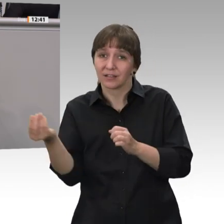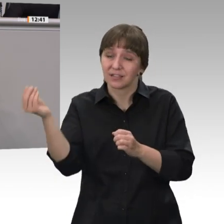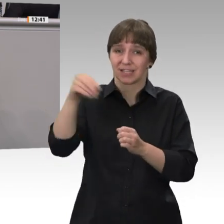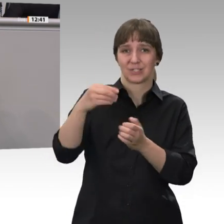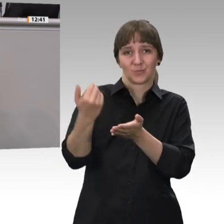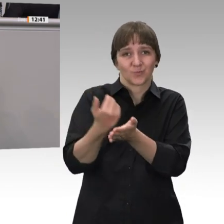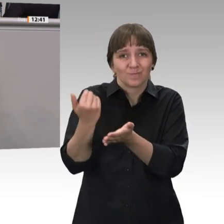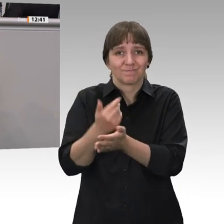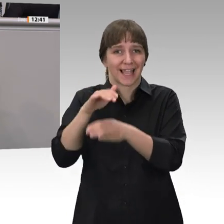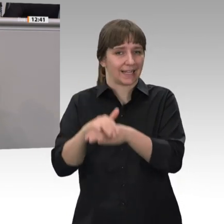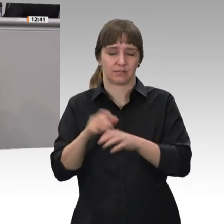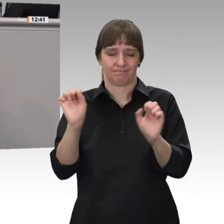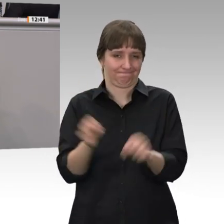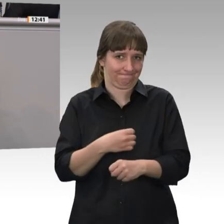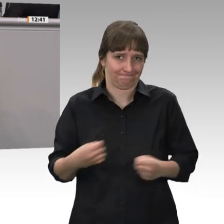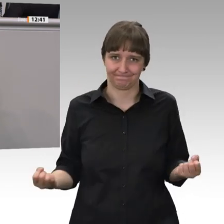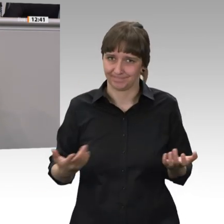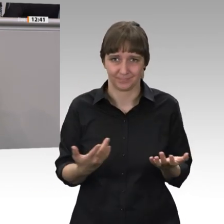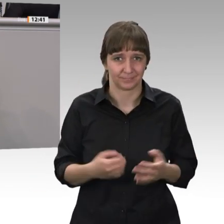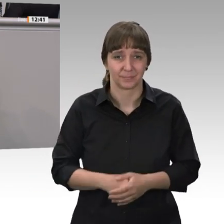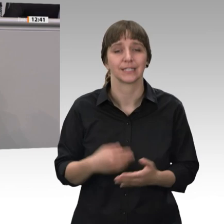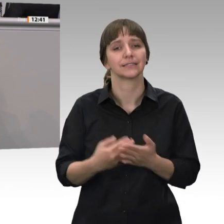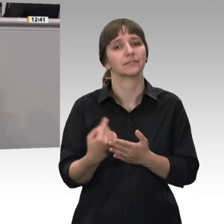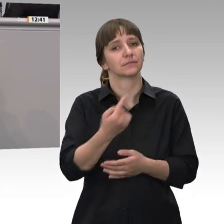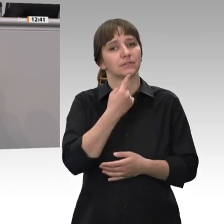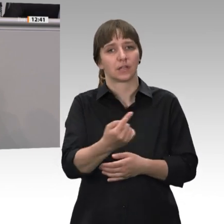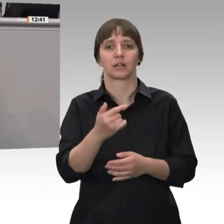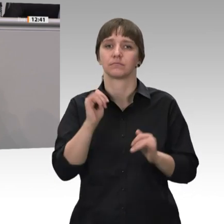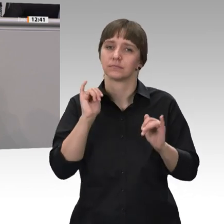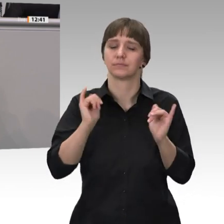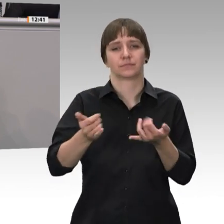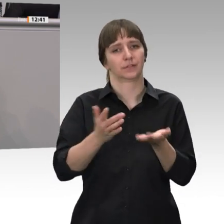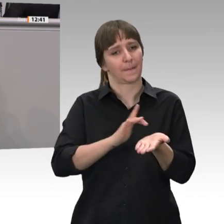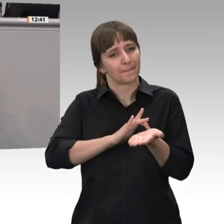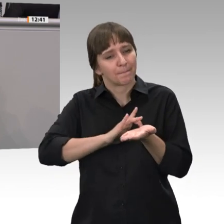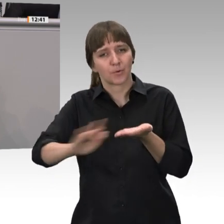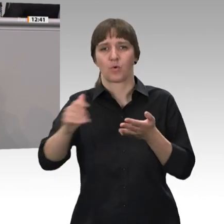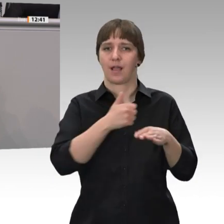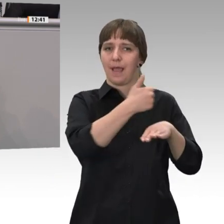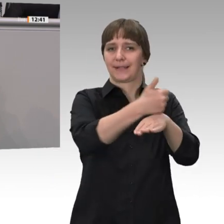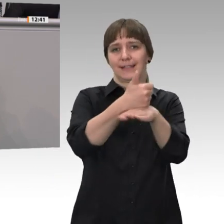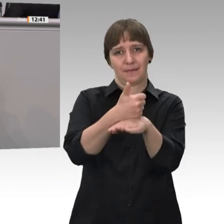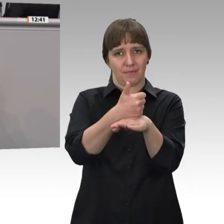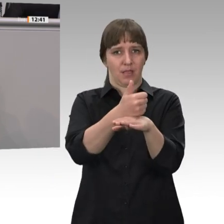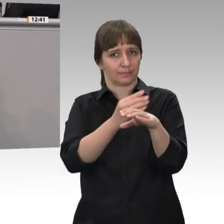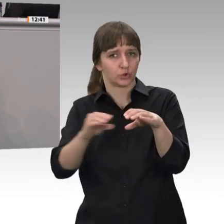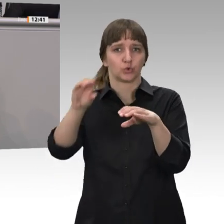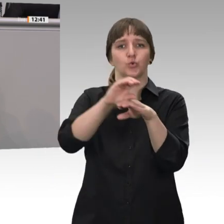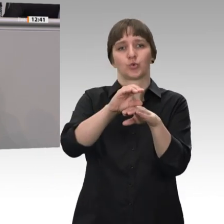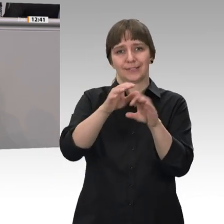schaffen einen rein arbeitgeberfinanzierten Zuschuss zur betrieblichen Altersvorsorge, den wir